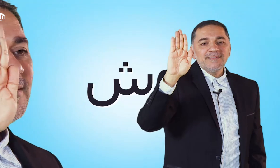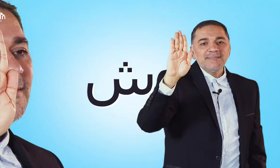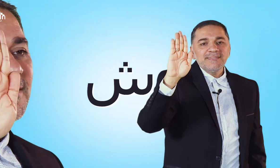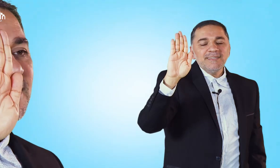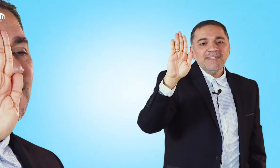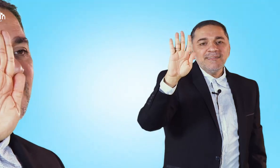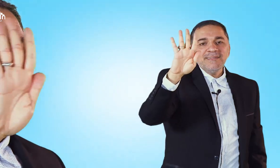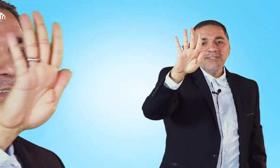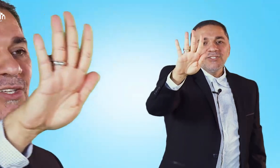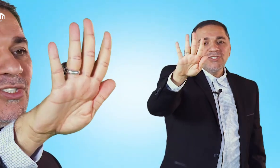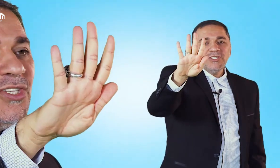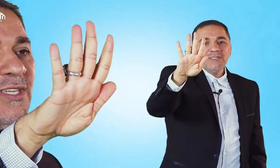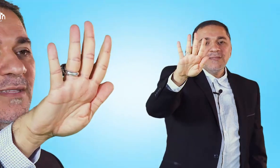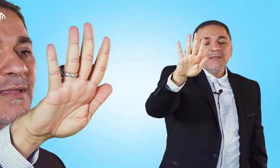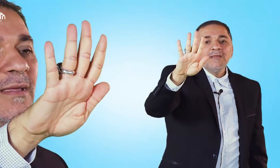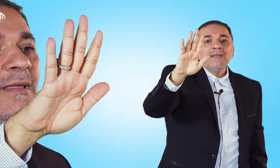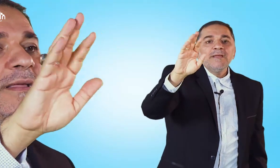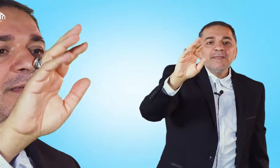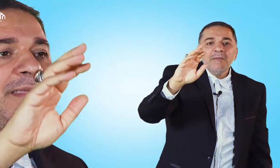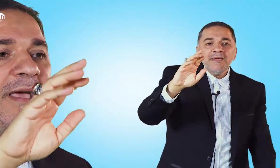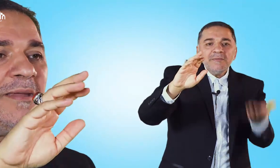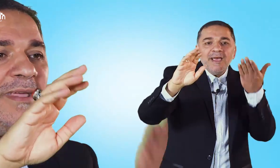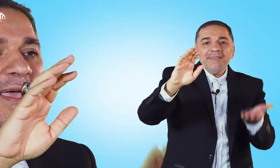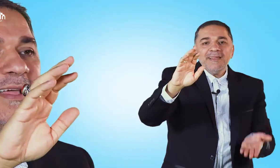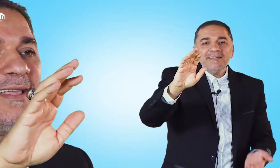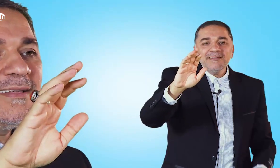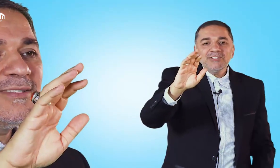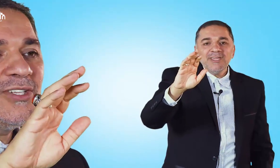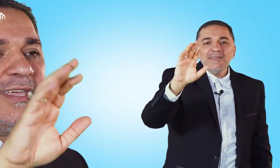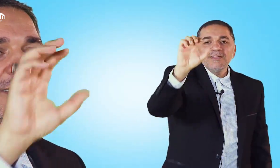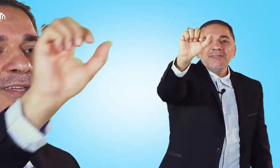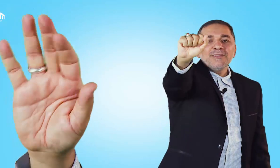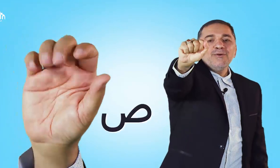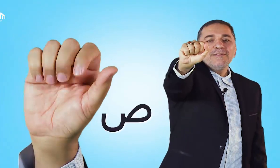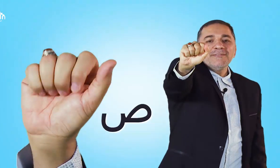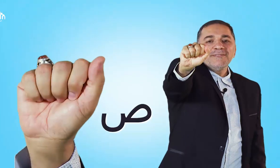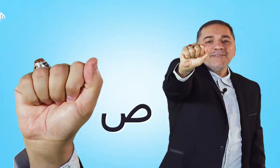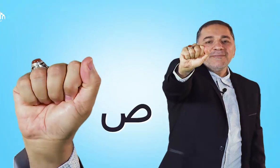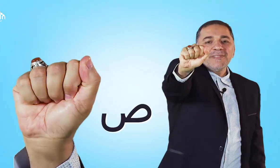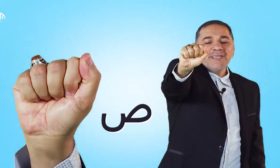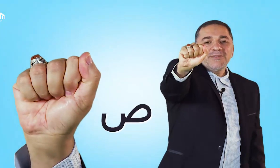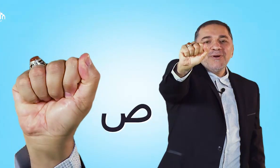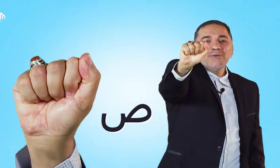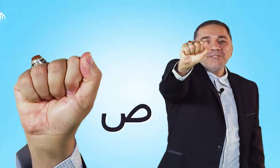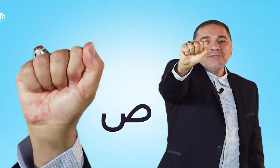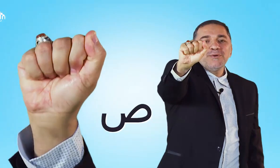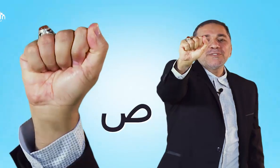سين شين عندما يرمي أحد عليك شيء تقول مسكته أو صدته